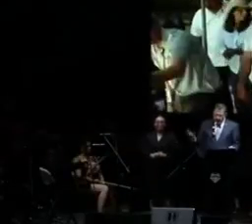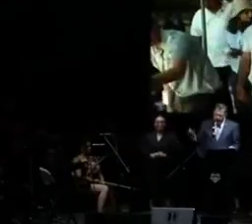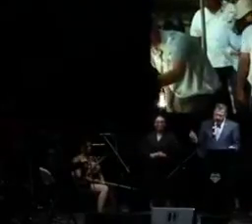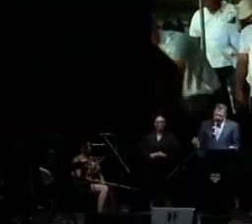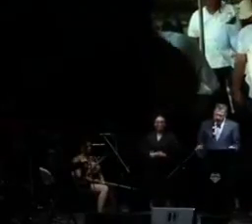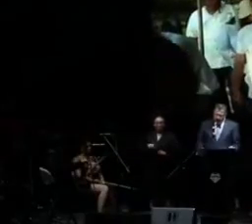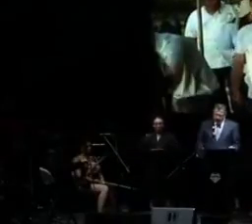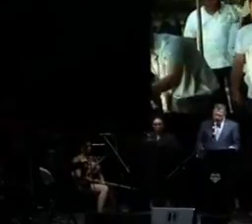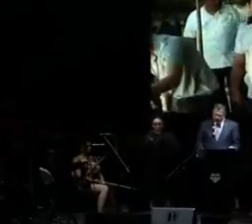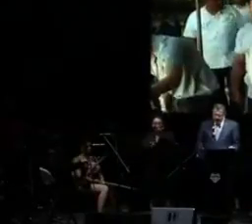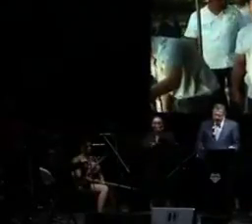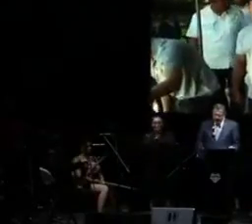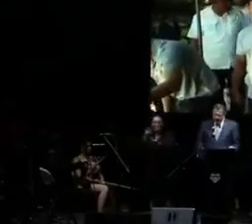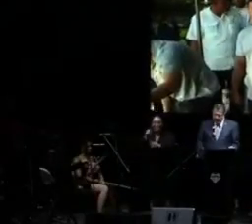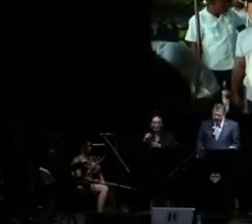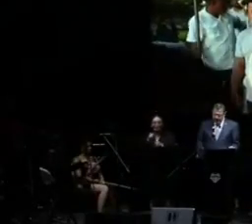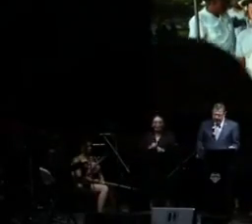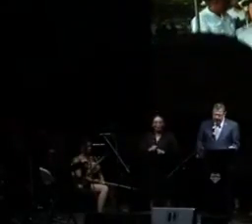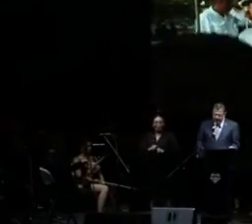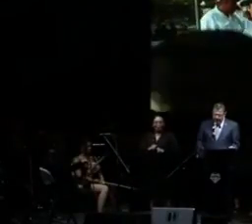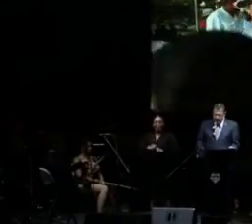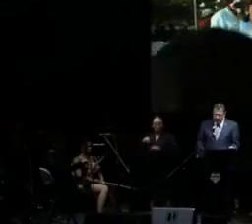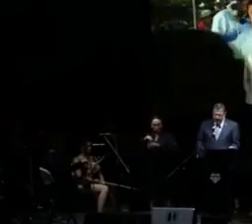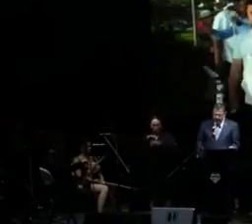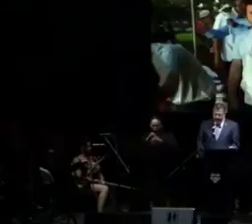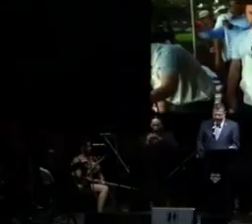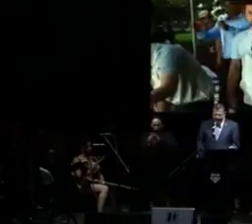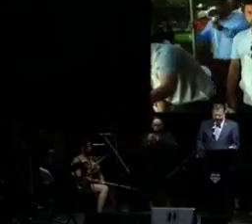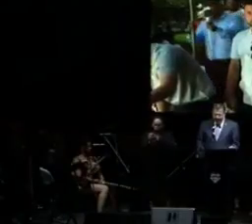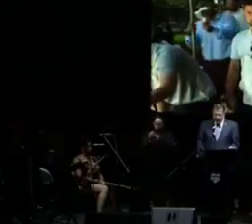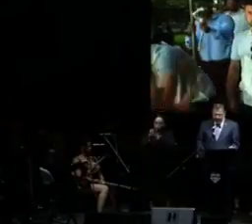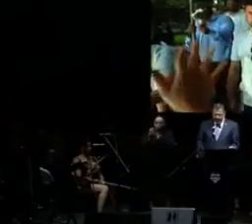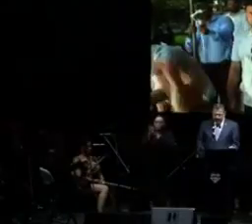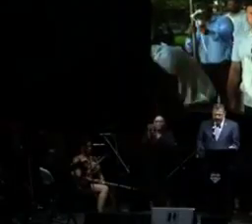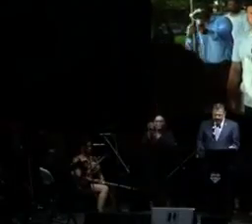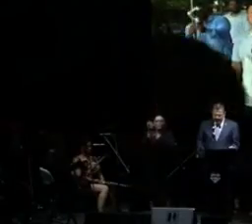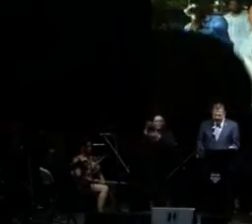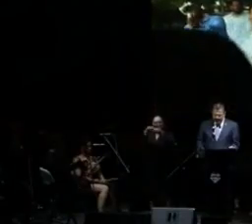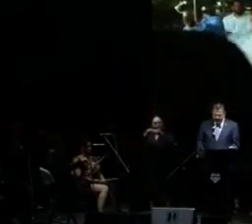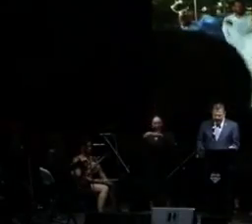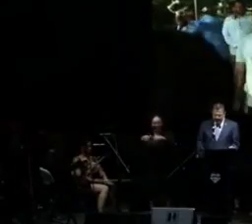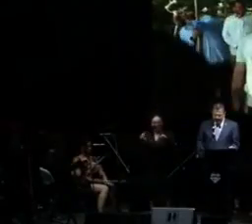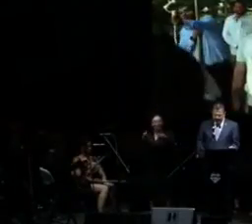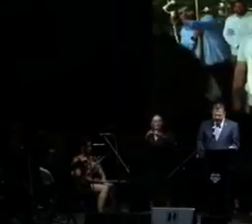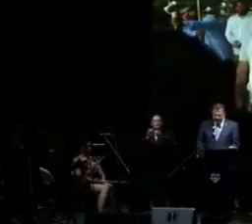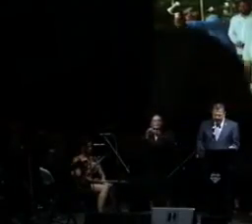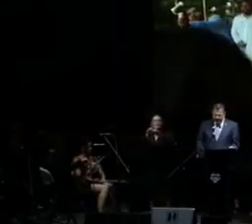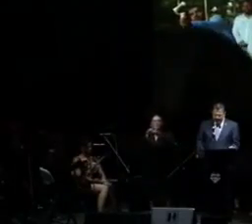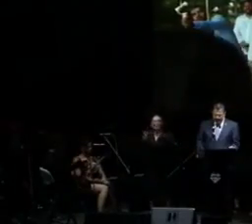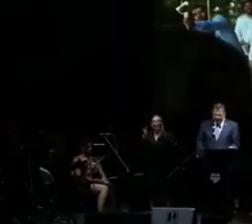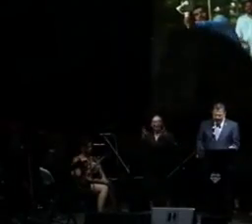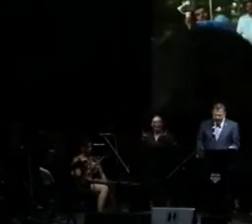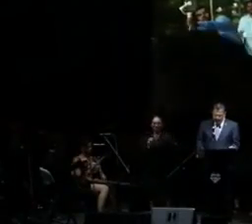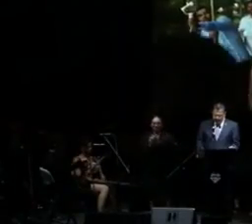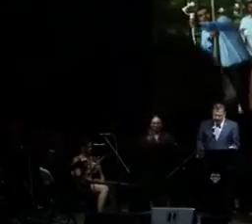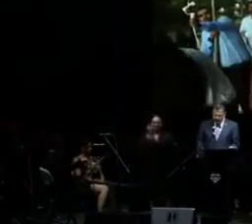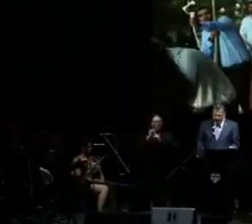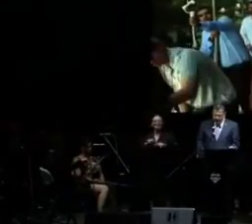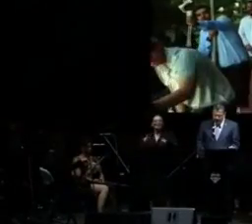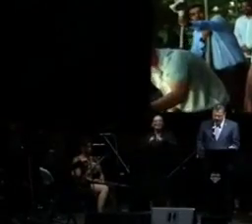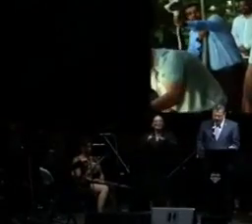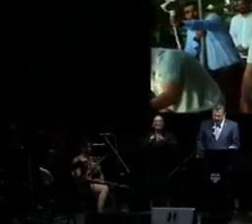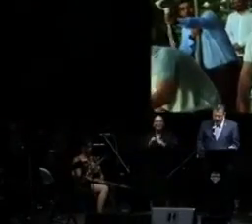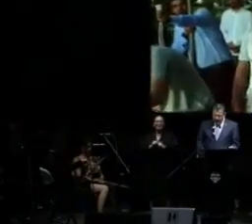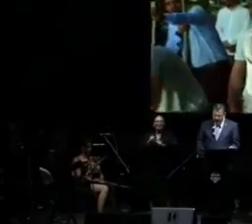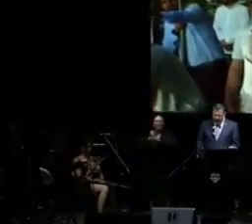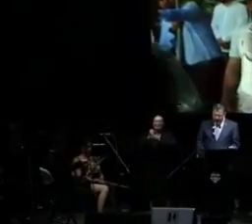con sus manos el milagro que hace brotar vida de la tierra. El grito de los